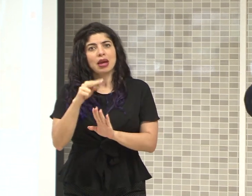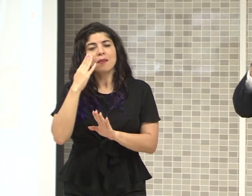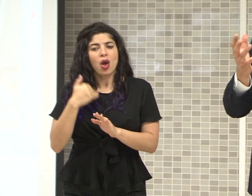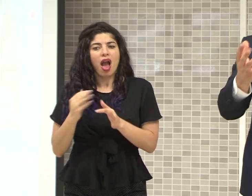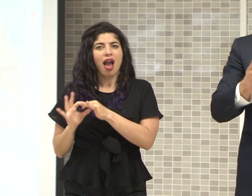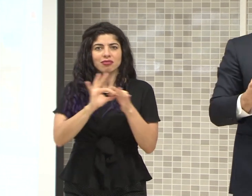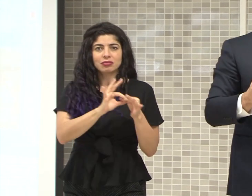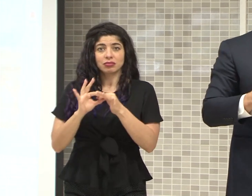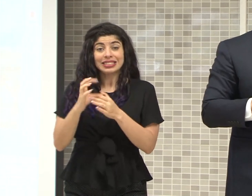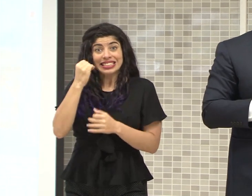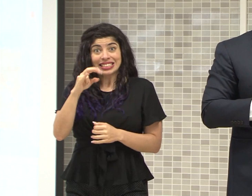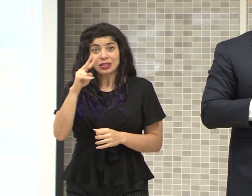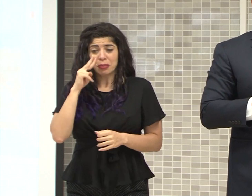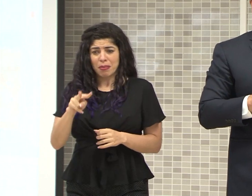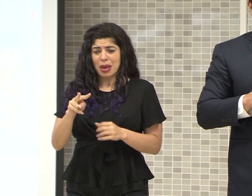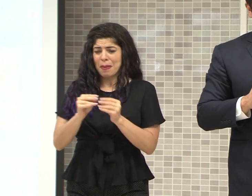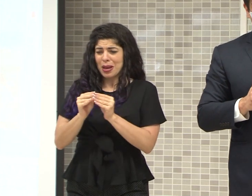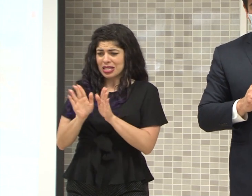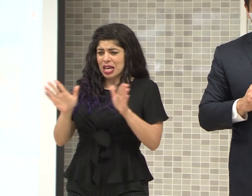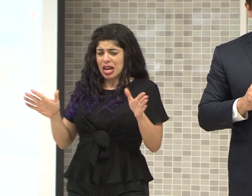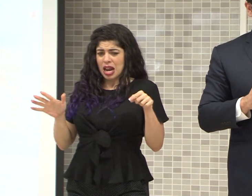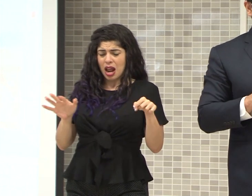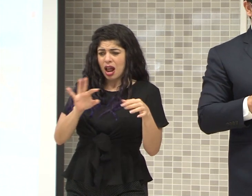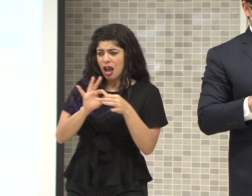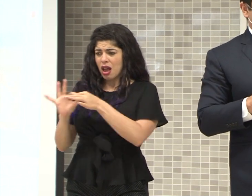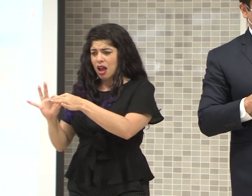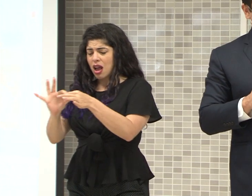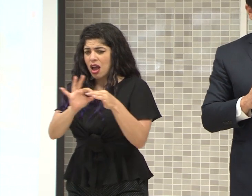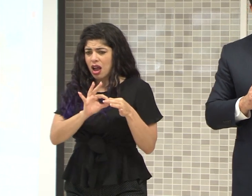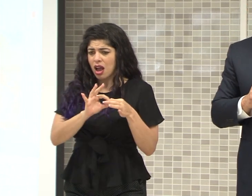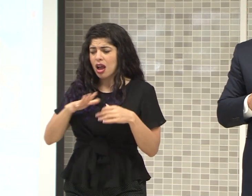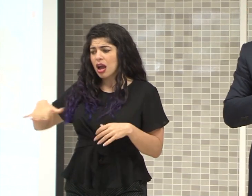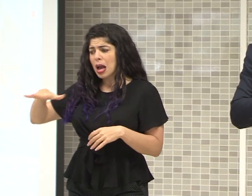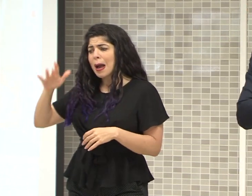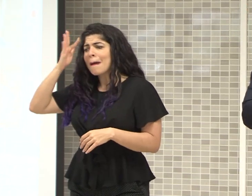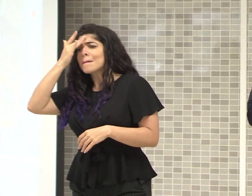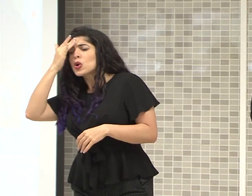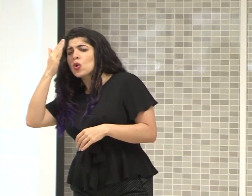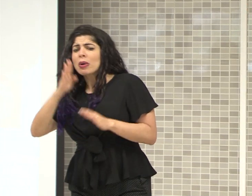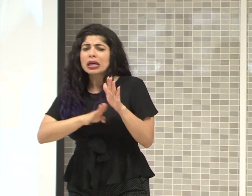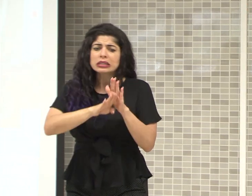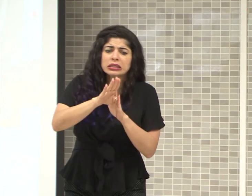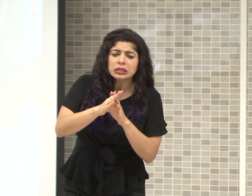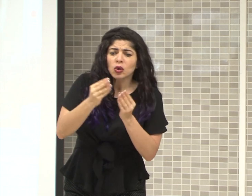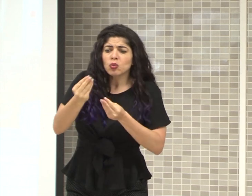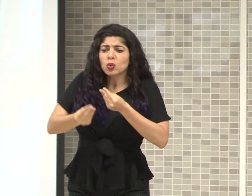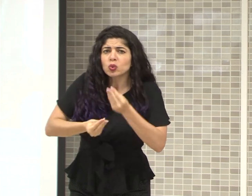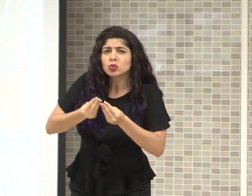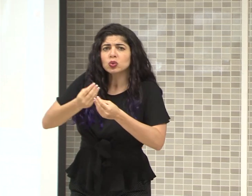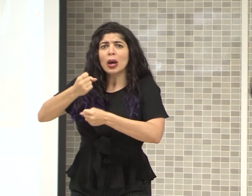Y si lo vemos así integralmente, esa gran preocupación por el crecimiento, la producción y el empleo,